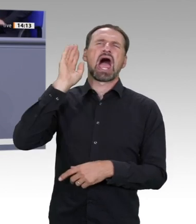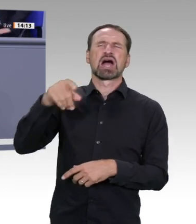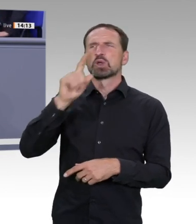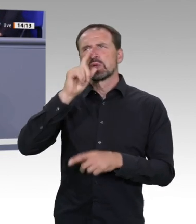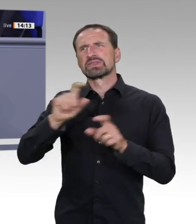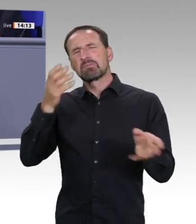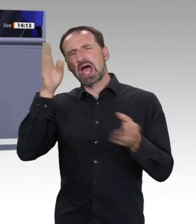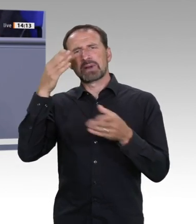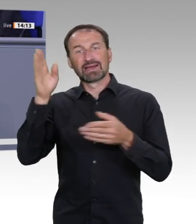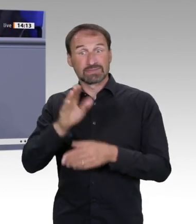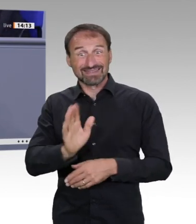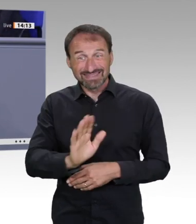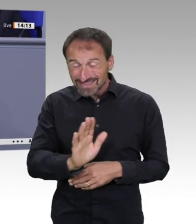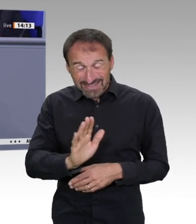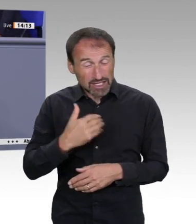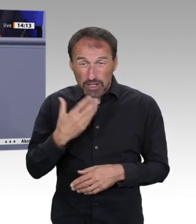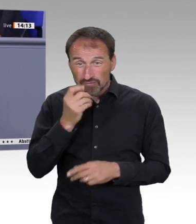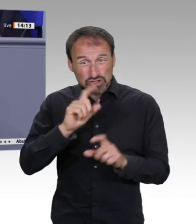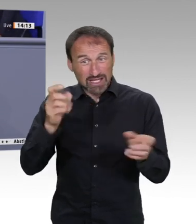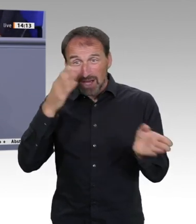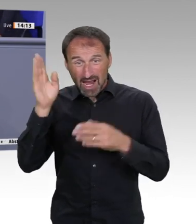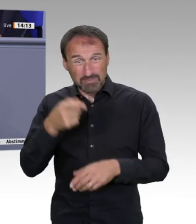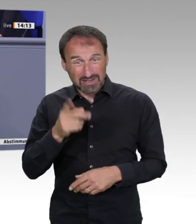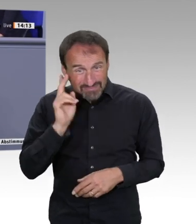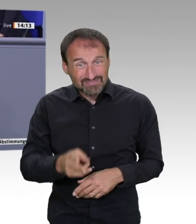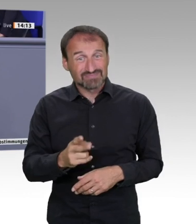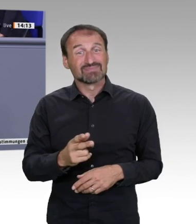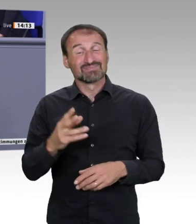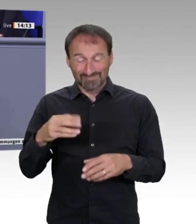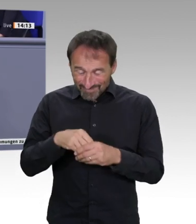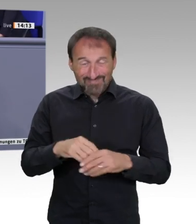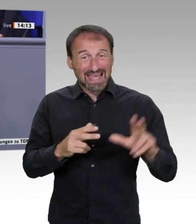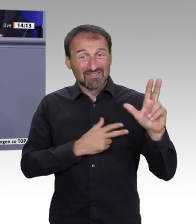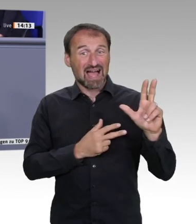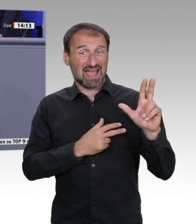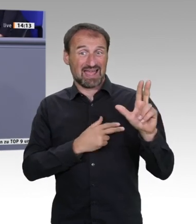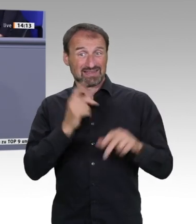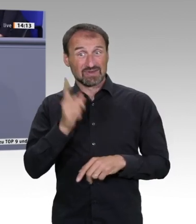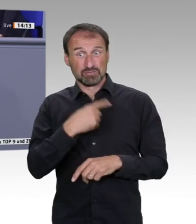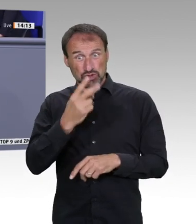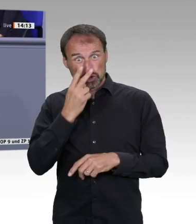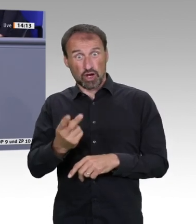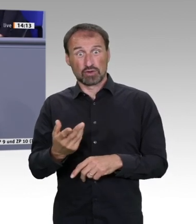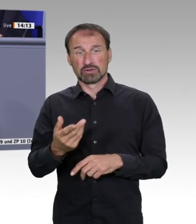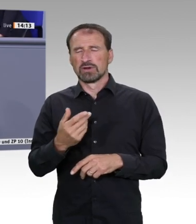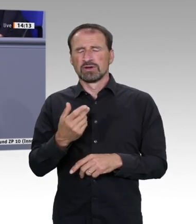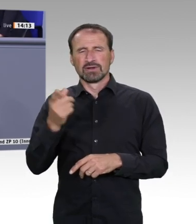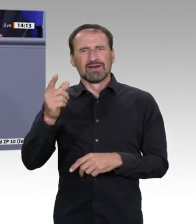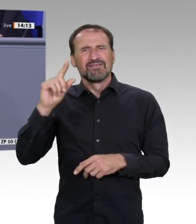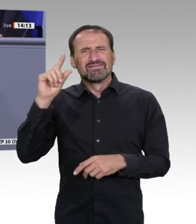Und auch wenn wir uns das Thema Kohle anschauen, wenn wir uns das Thema Energiegewinnung anschauen, wenn wir heute schon sehen, dass 600 Millionen